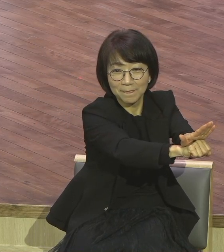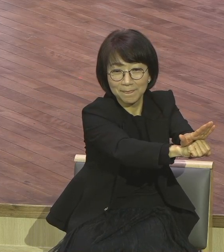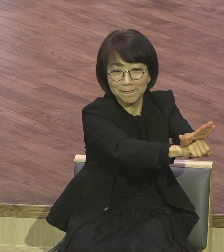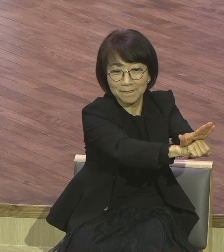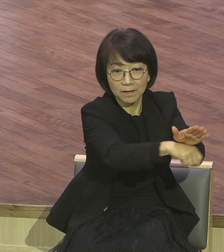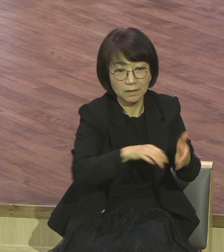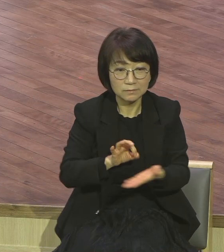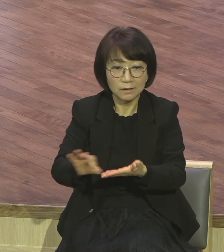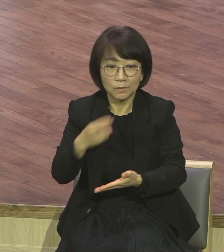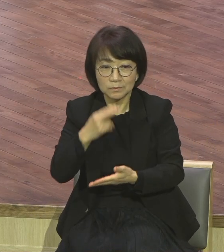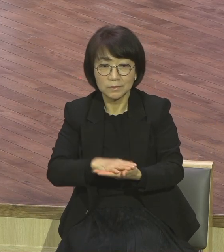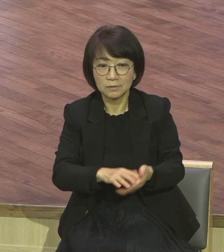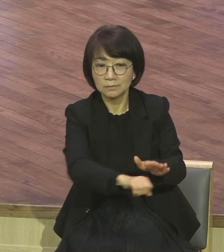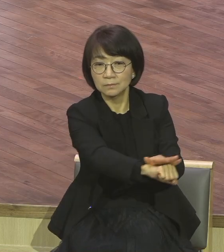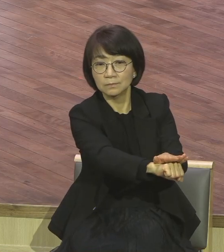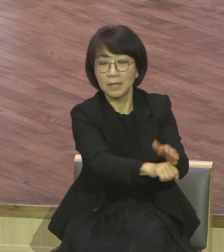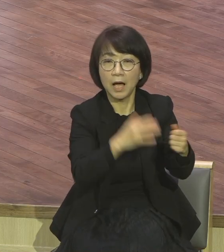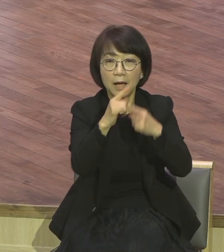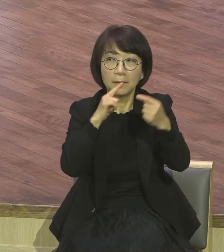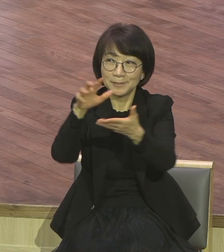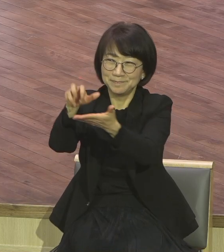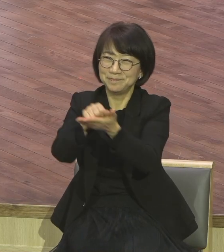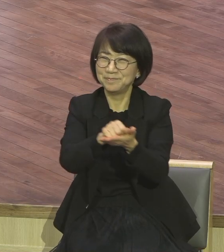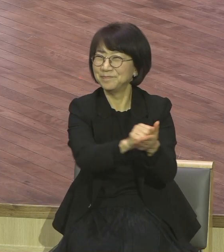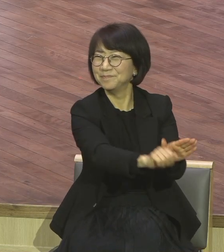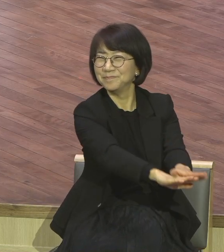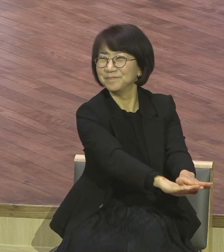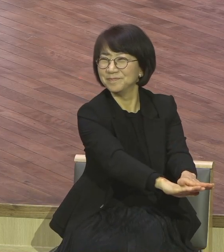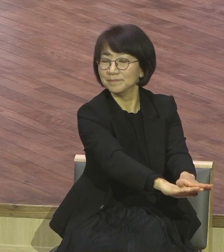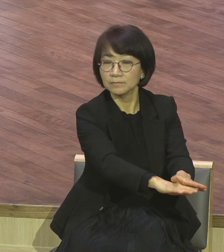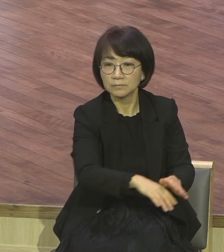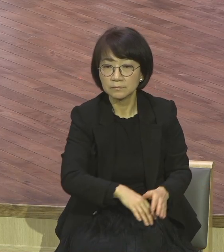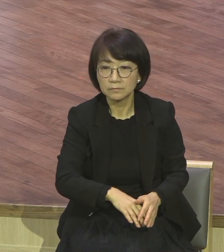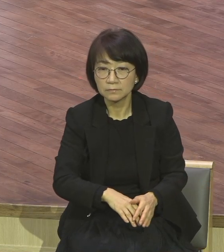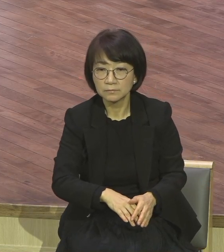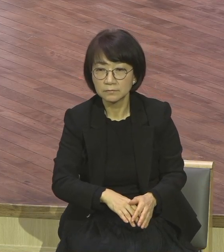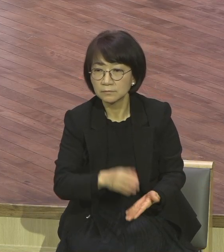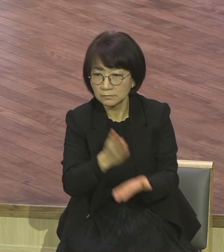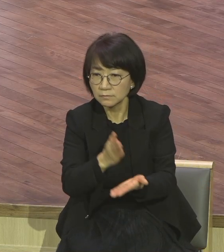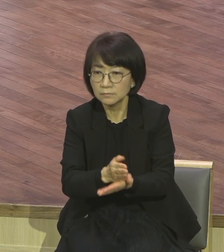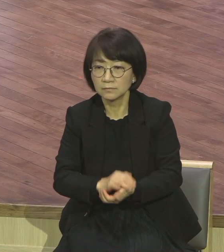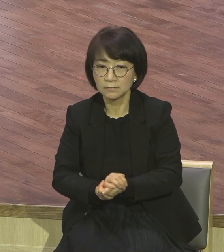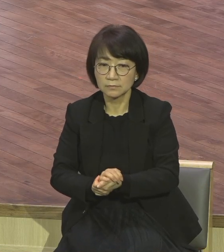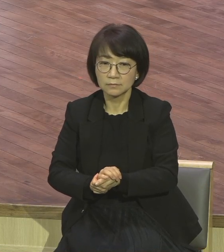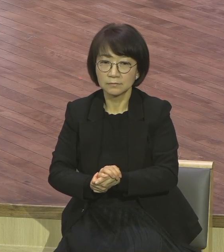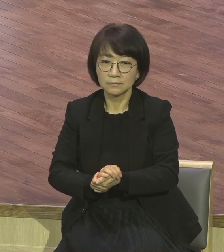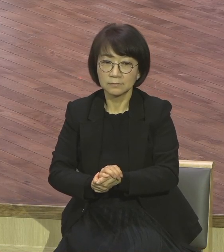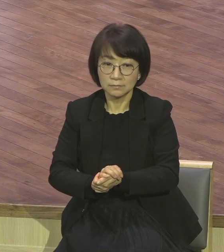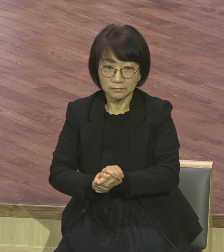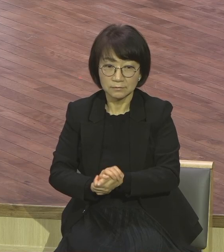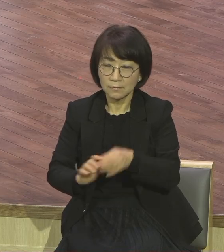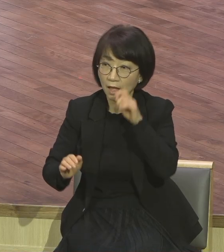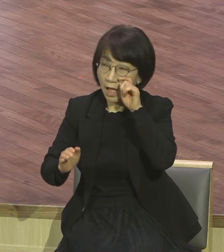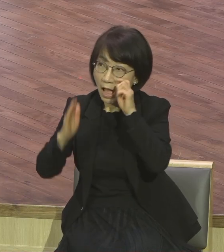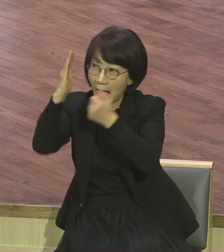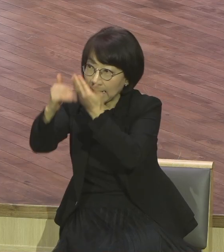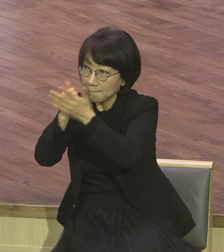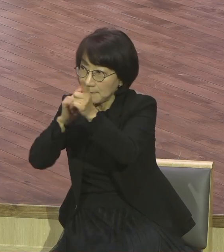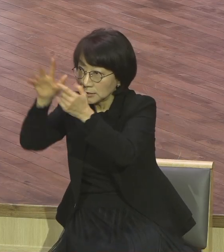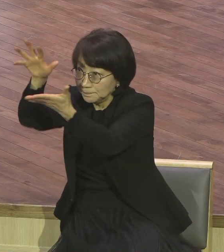쳐다만 보고 있어 스포츠 목사님은 하나님의 말씀을 꼴통품처럼 생각하지 말라고 한 것은